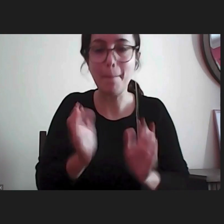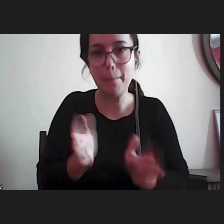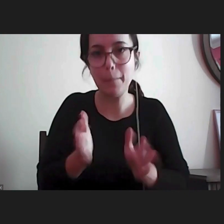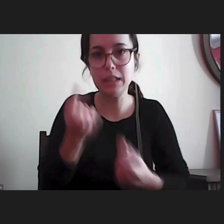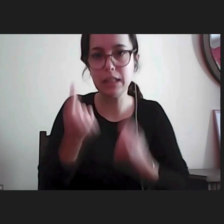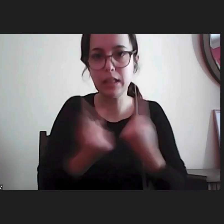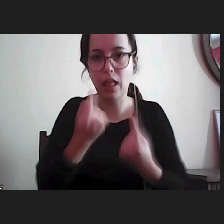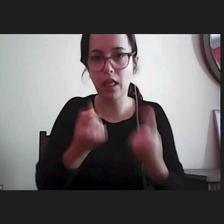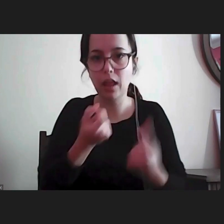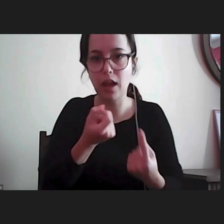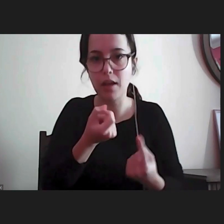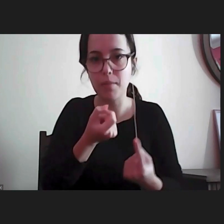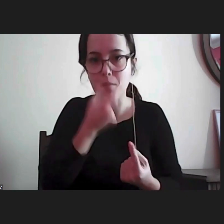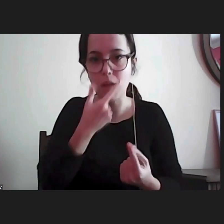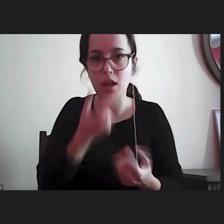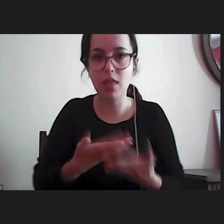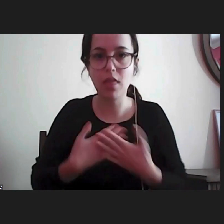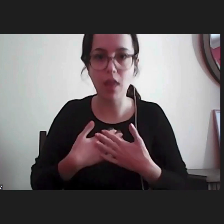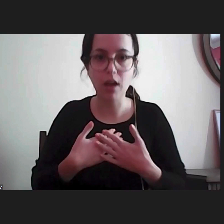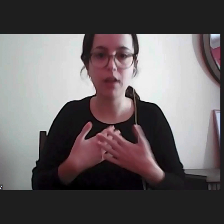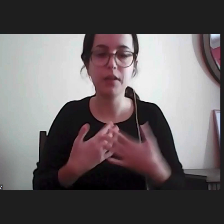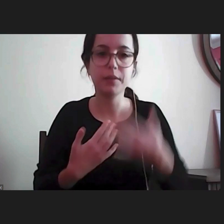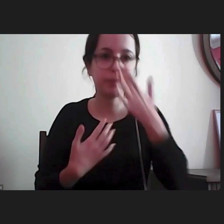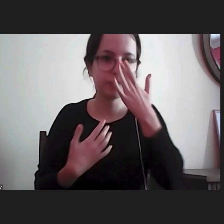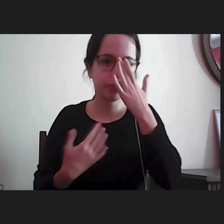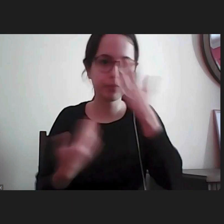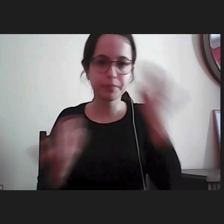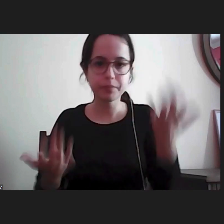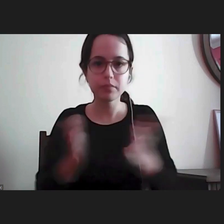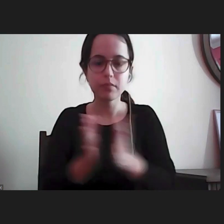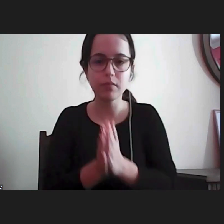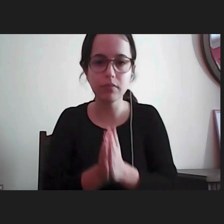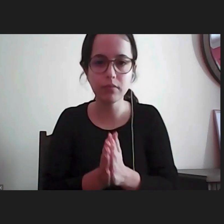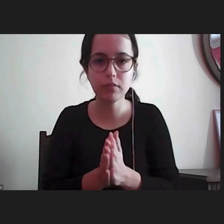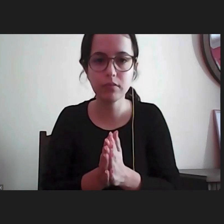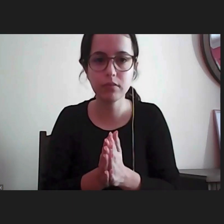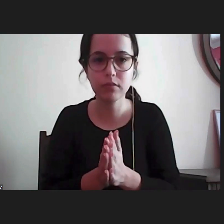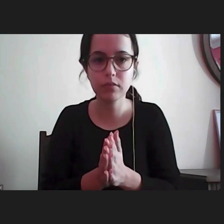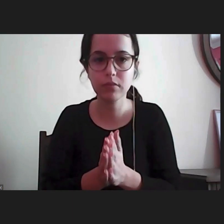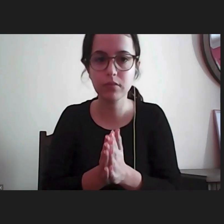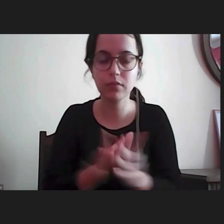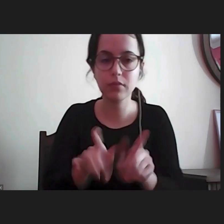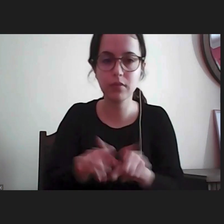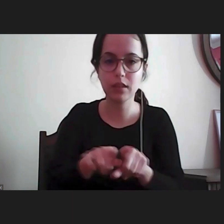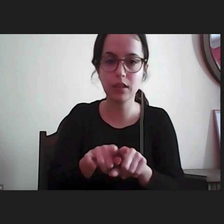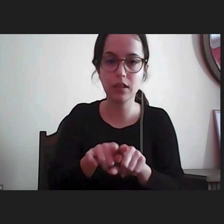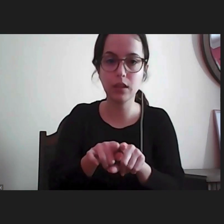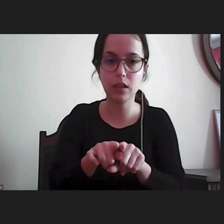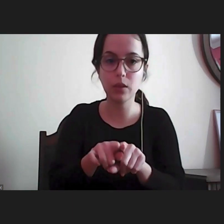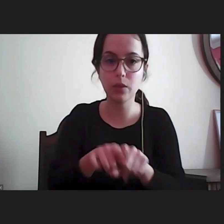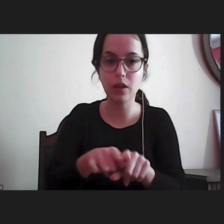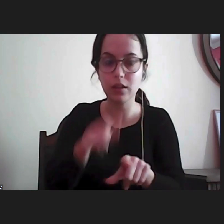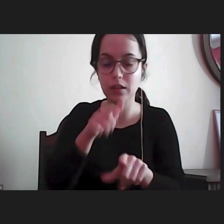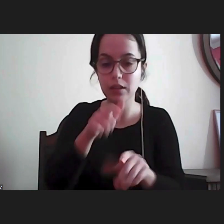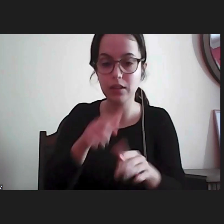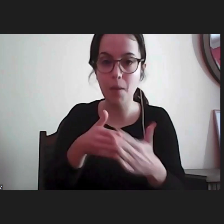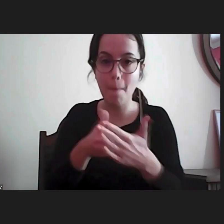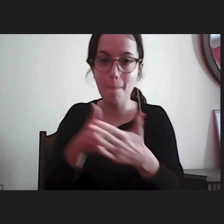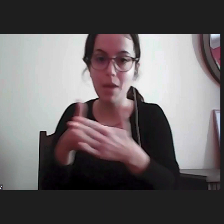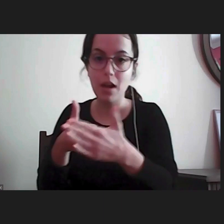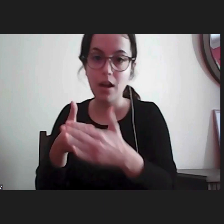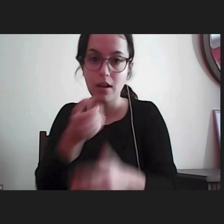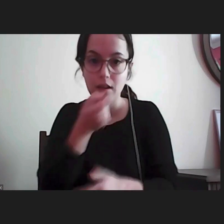abordada portanto e o conceito o próprio conceito que isto significava uma contenção química